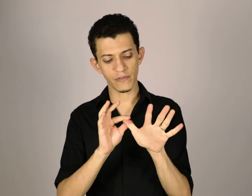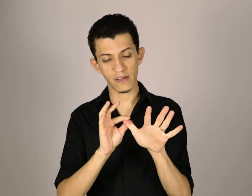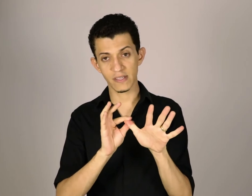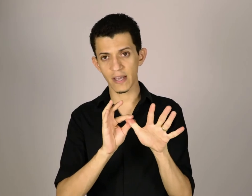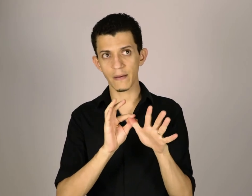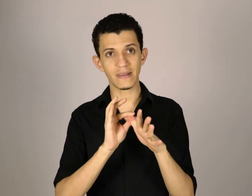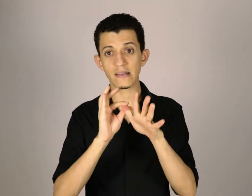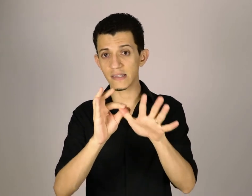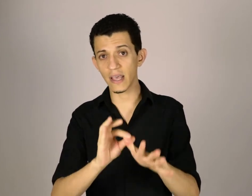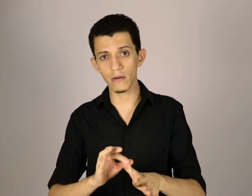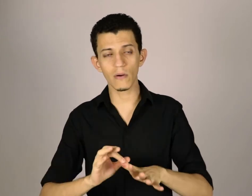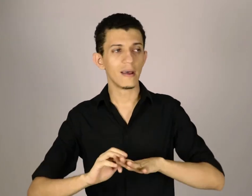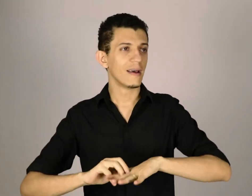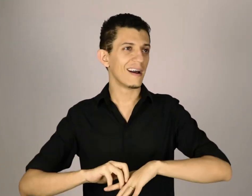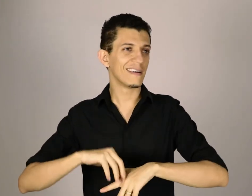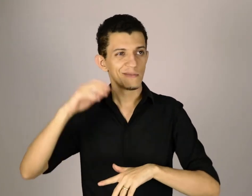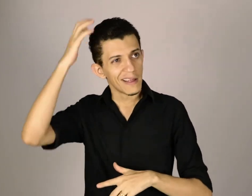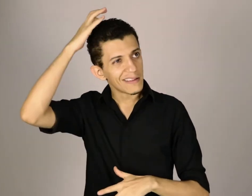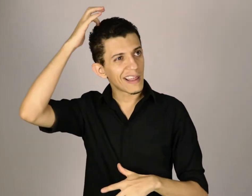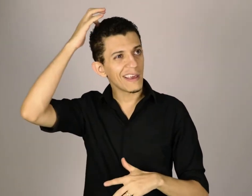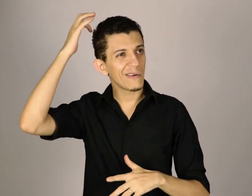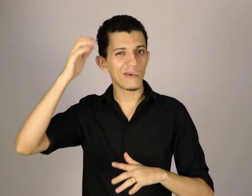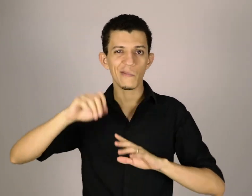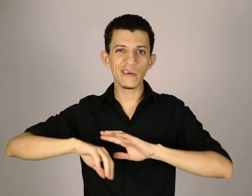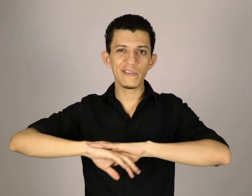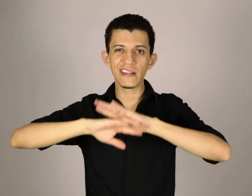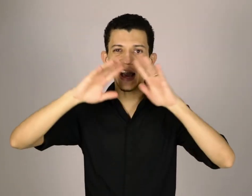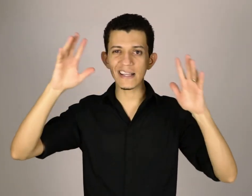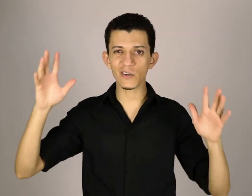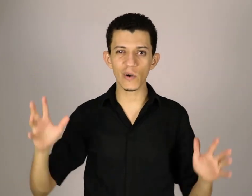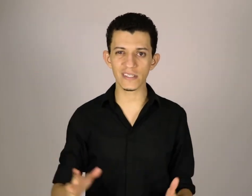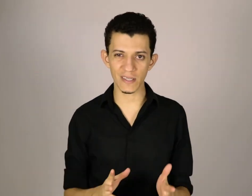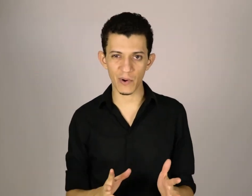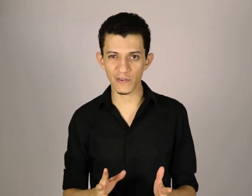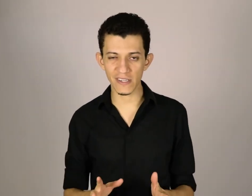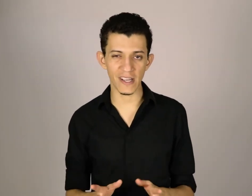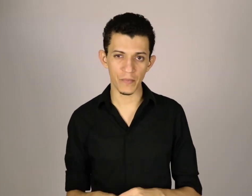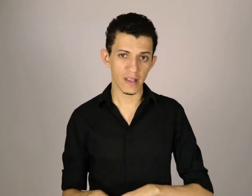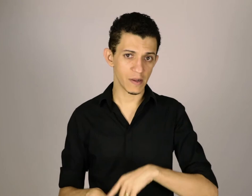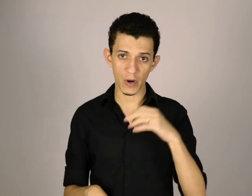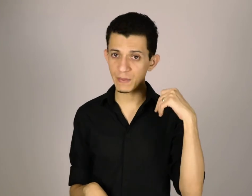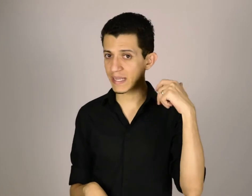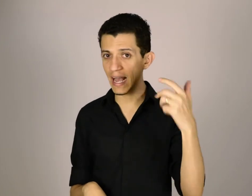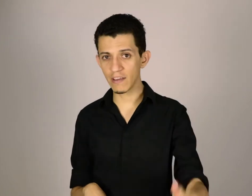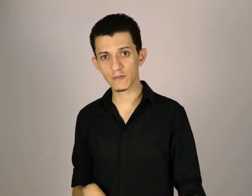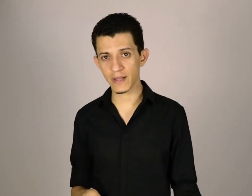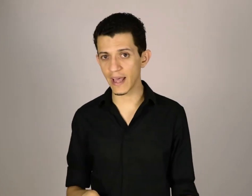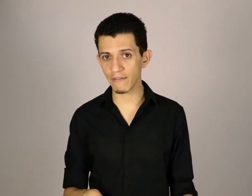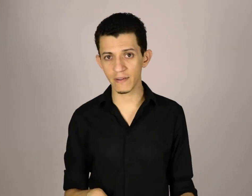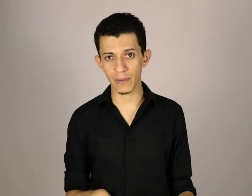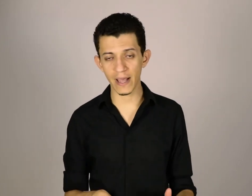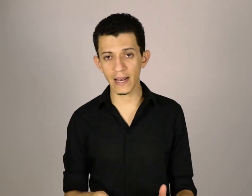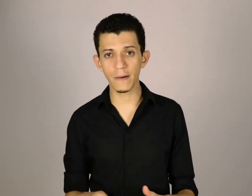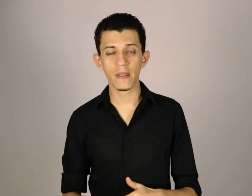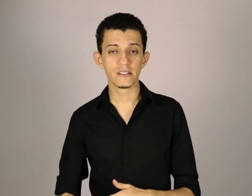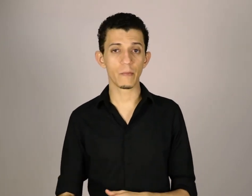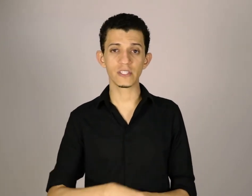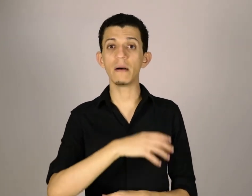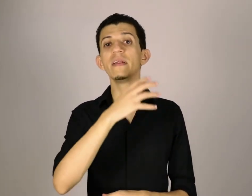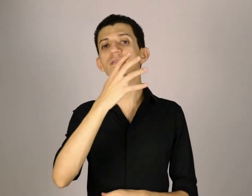fazer desenho, tem uma infinidade de coisas que você pode fazer, você pode mandar arquivos PDF para ele, você pode abrir os